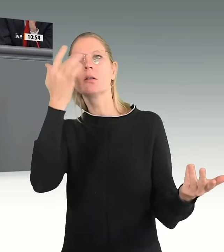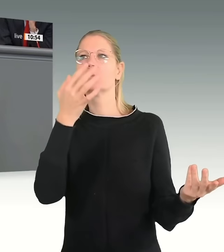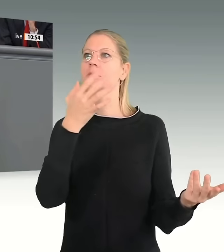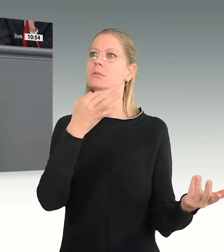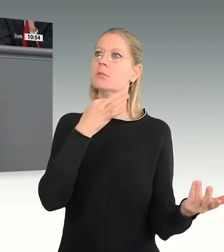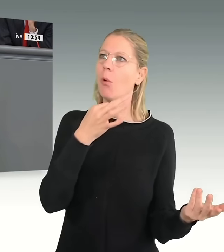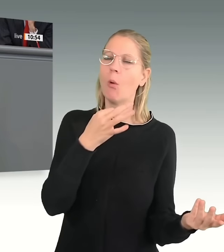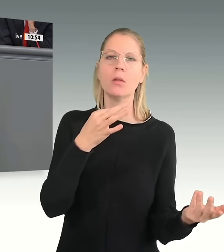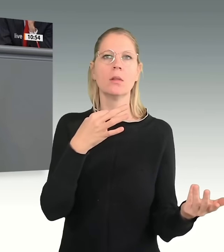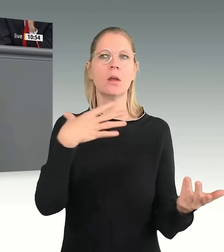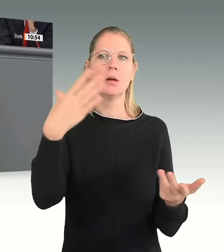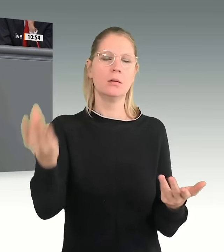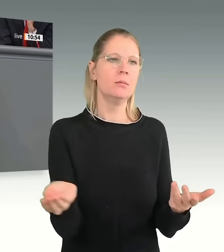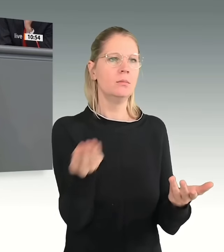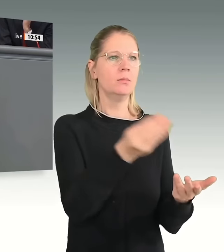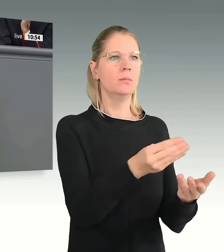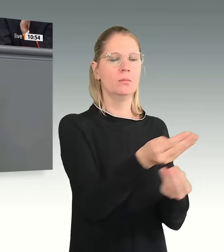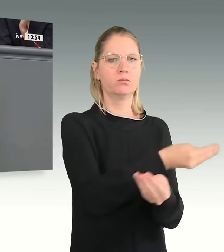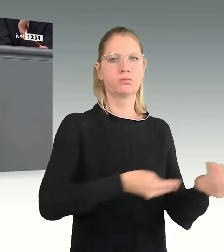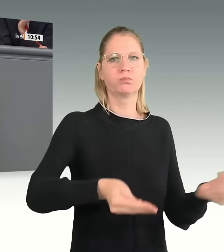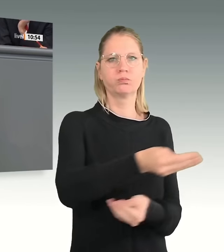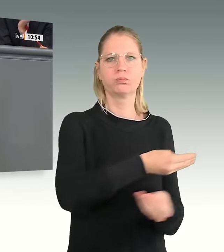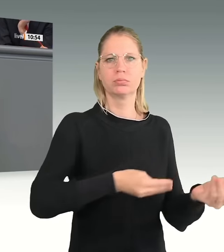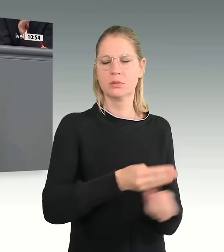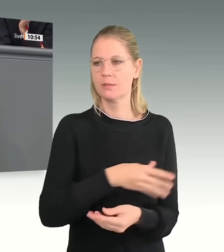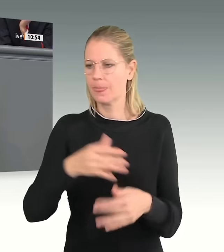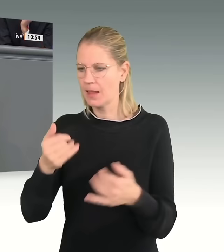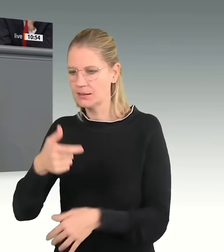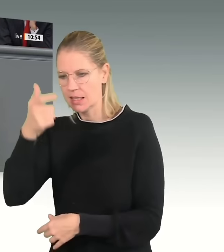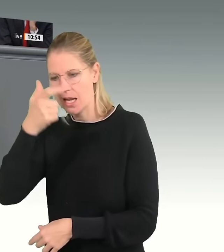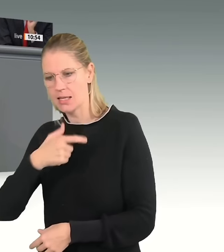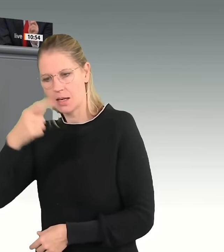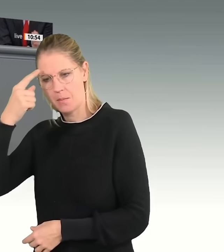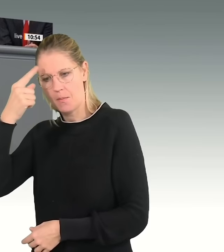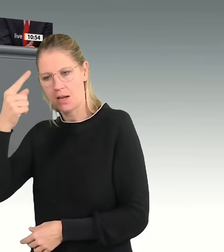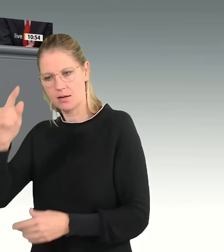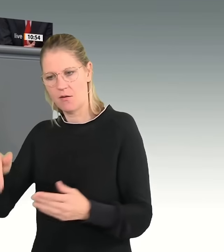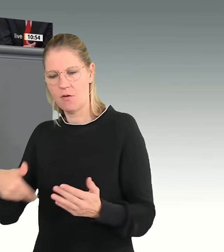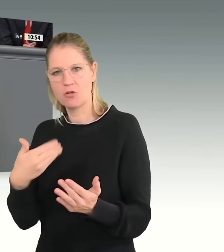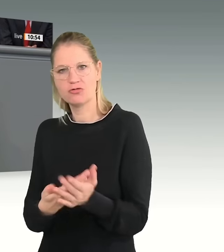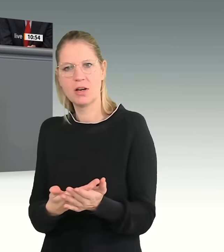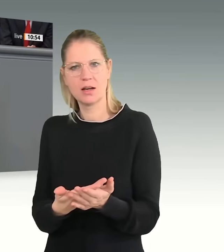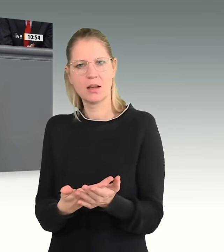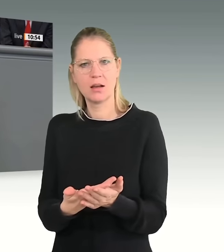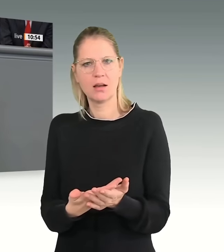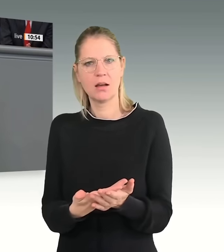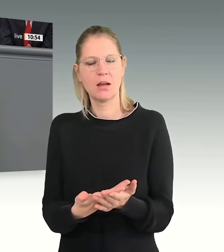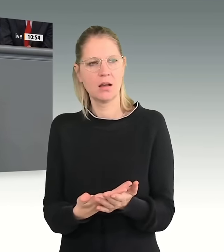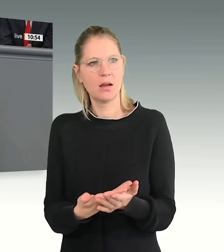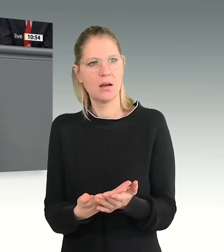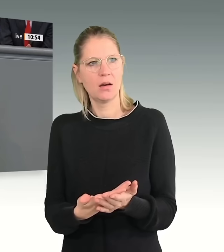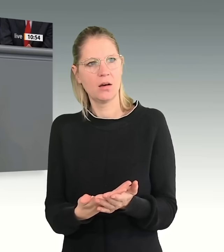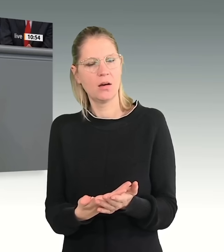Verweigerung, ernst gemeinte Vorschläge zu machen, wie und in welchem Ausmaß unser Sozialstaat den Menschen